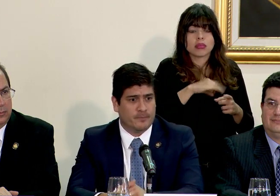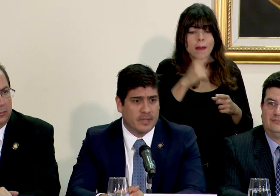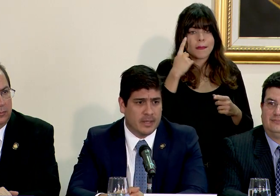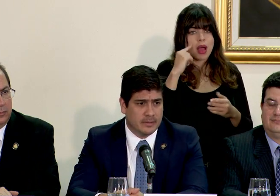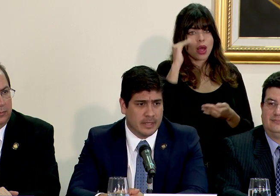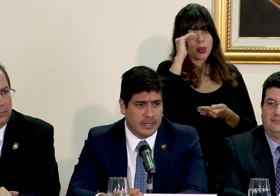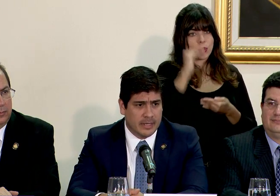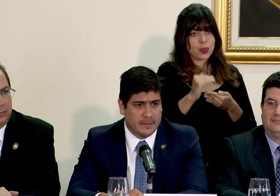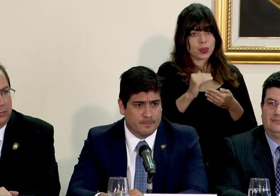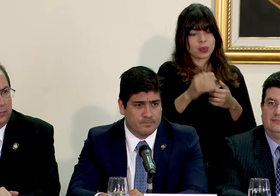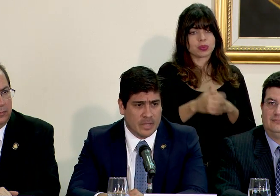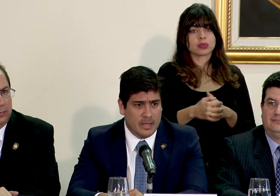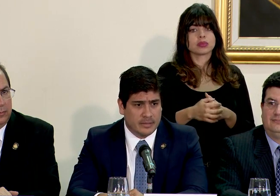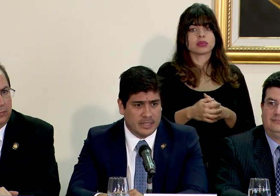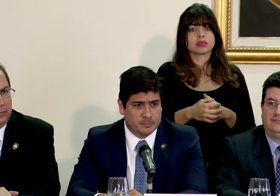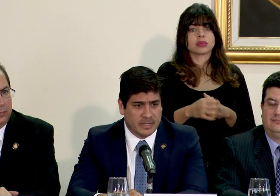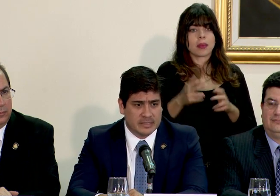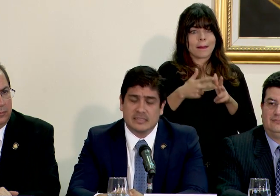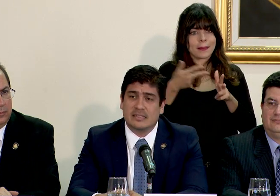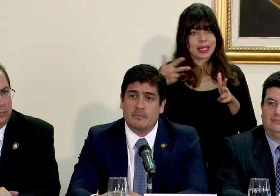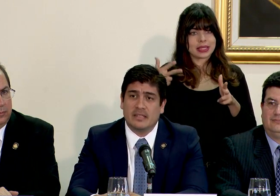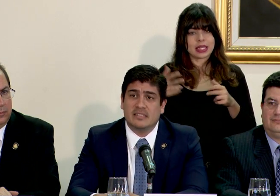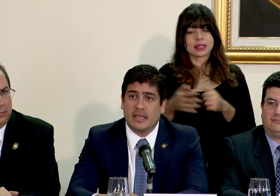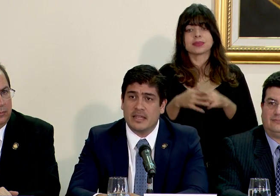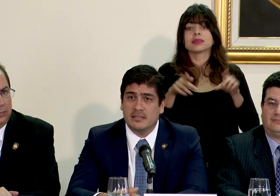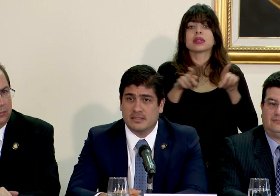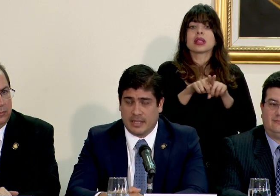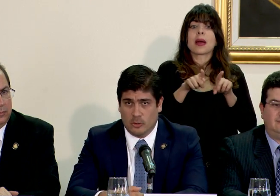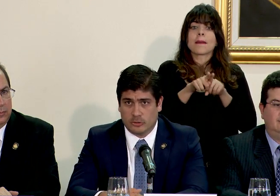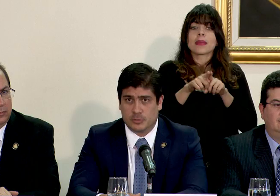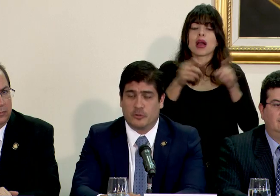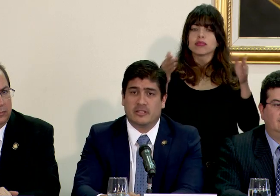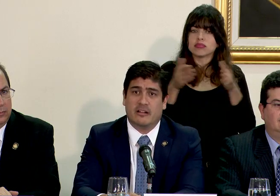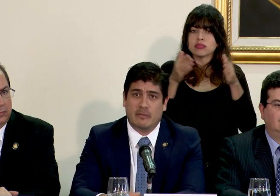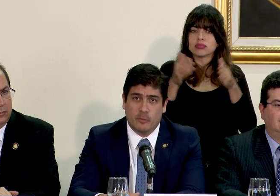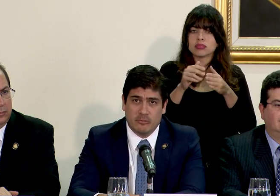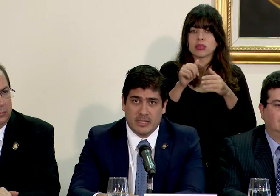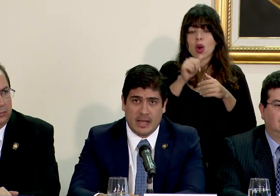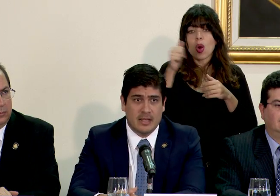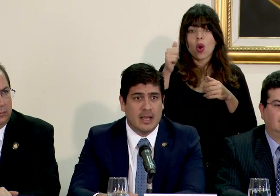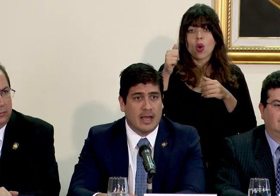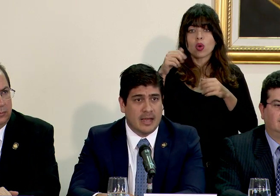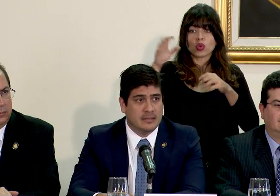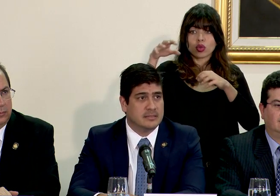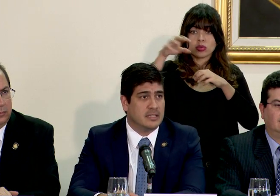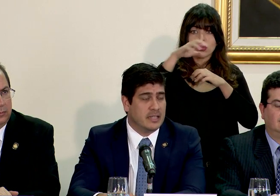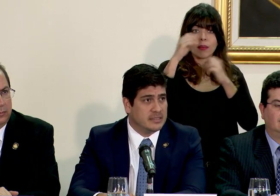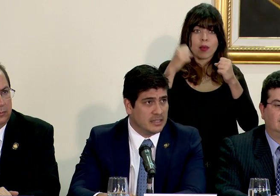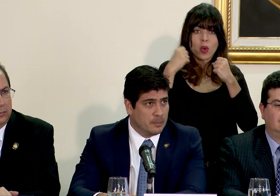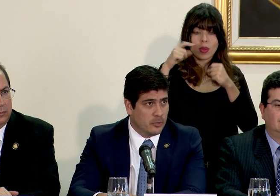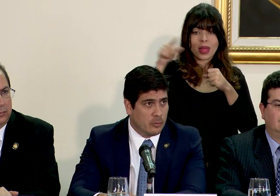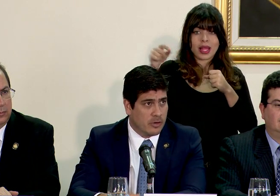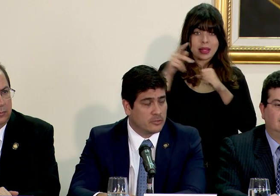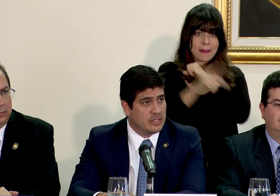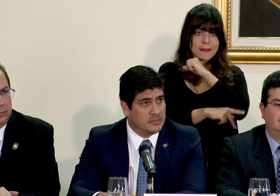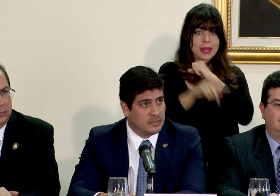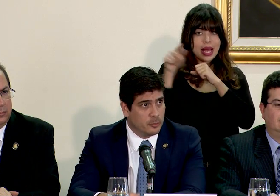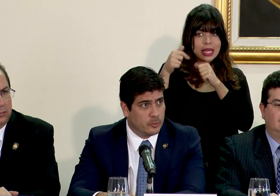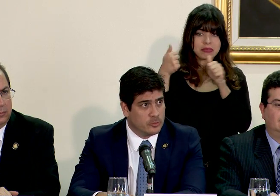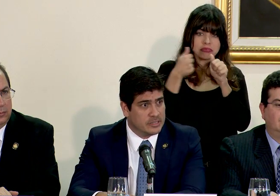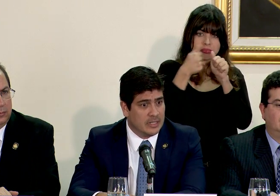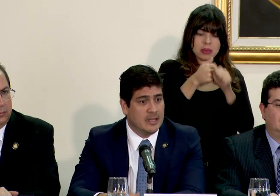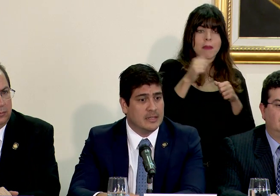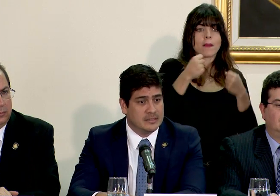reducción de las presas. También se insta a otros poderes de la República a seguir este tipo de acuerdos,